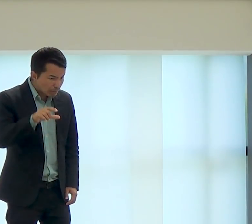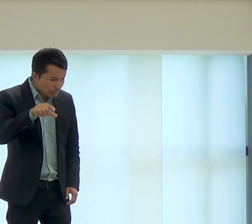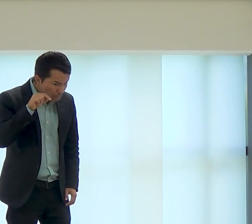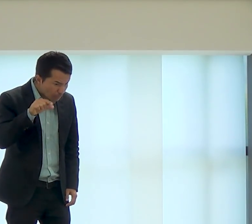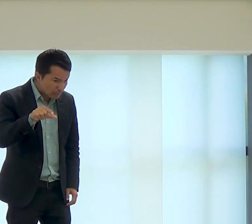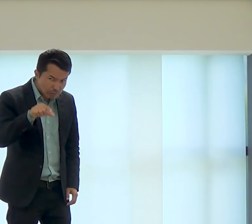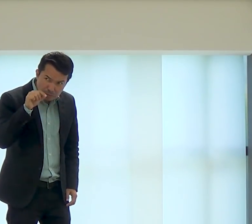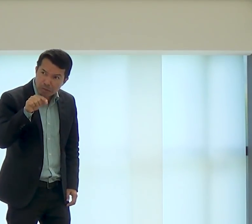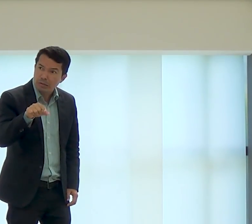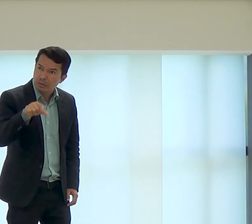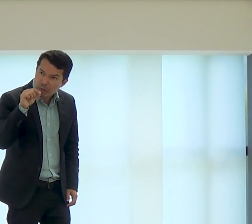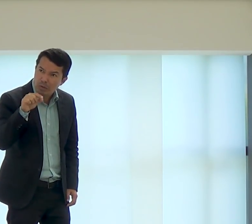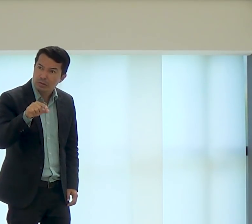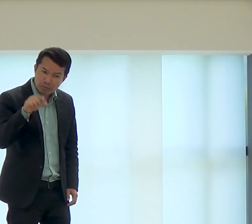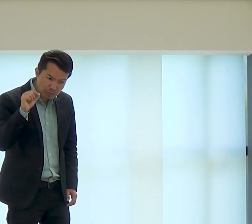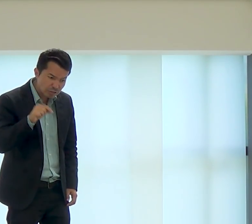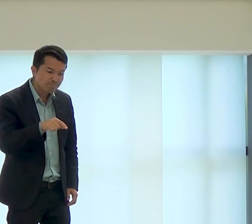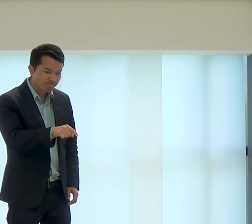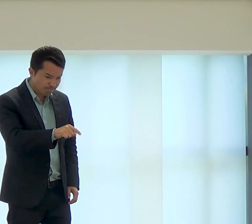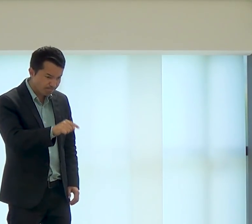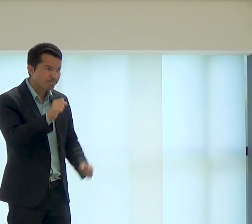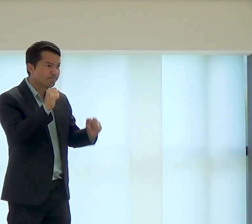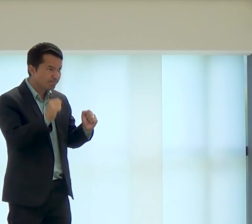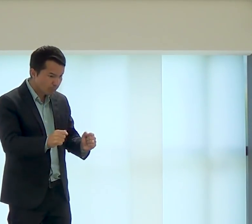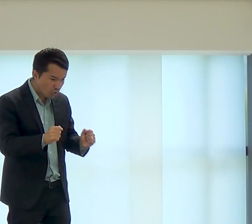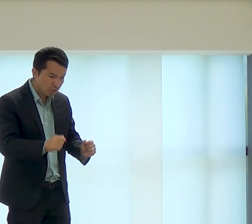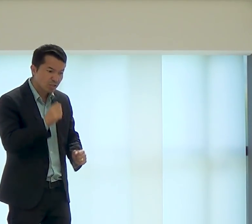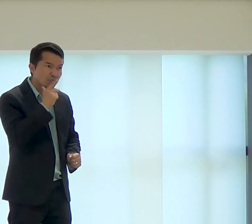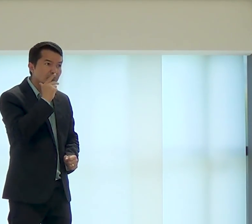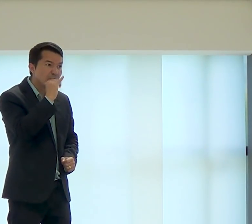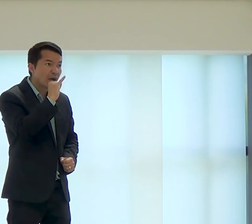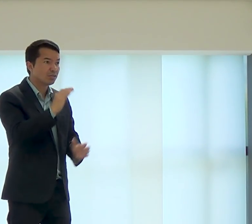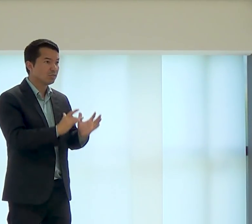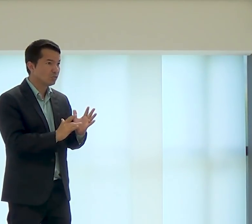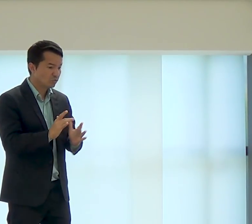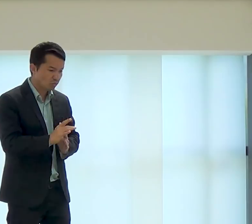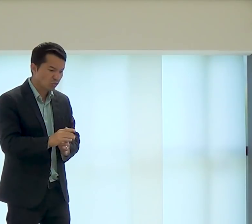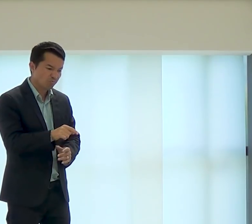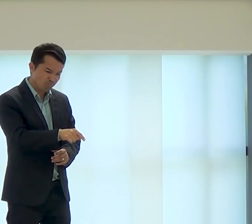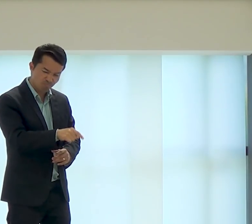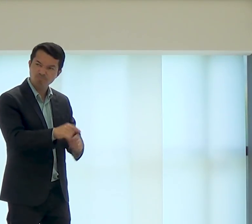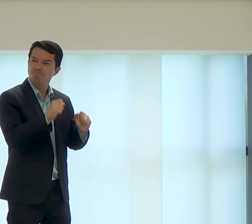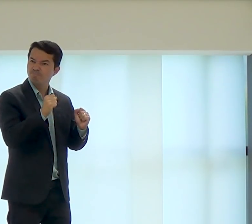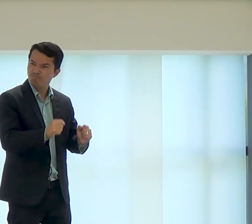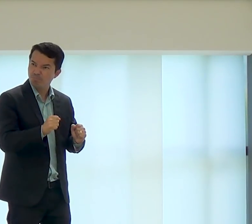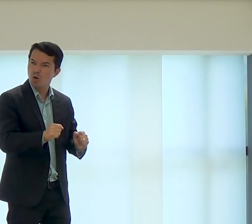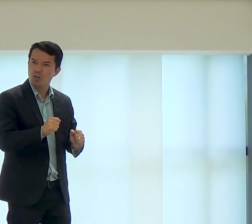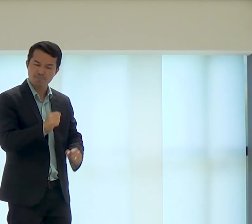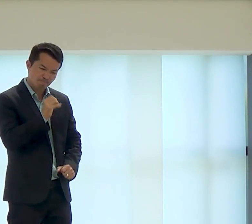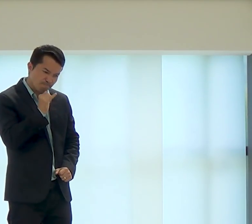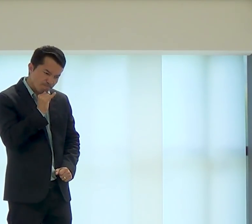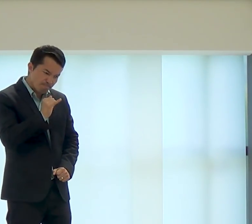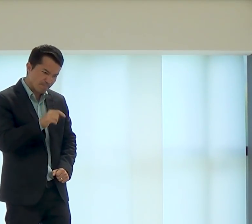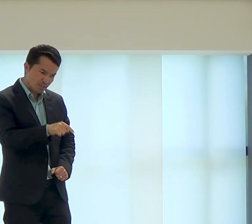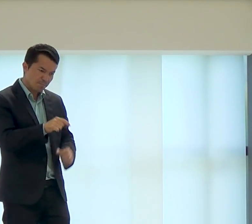Jesus? Quando Deus viu então a José e viu que ele era o homem justo, ele disse,